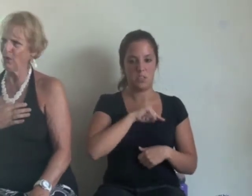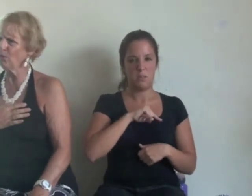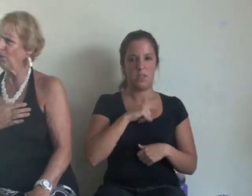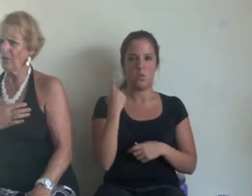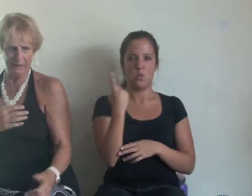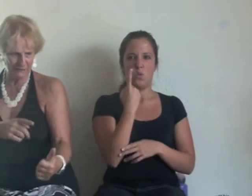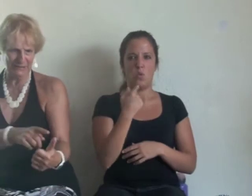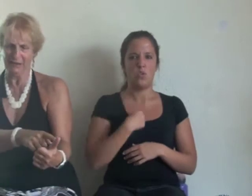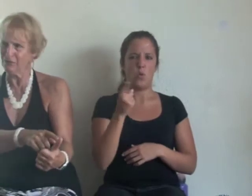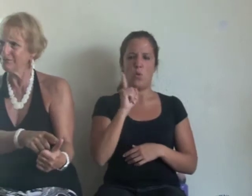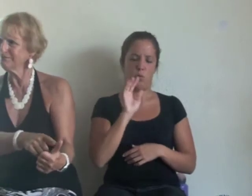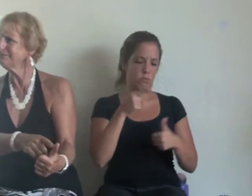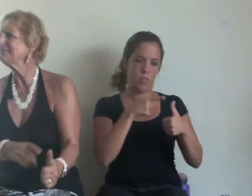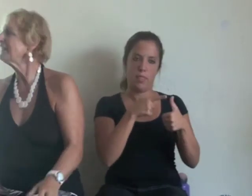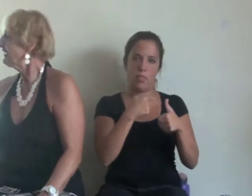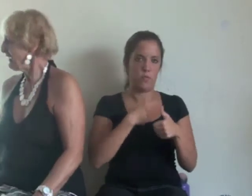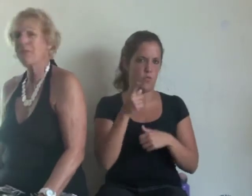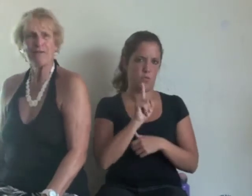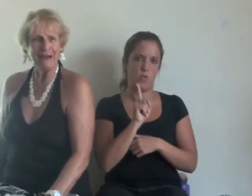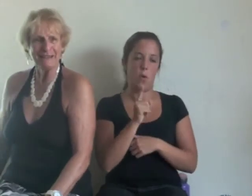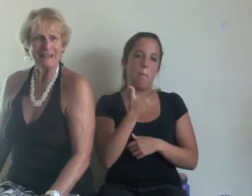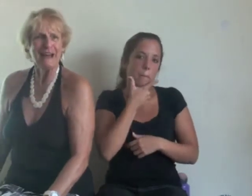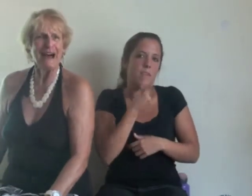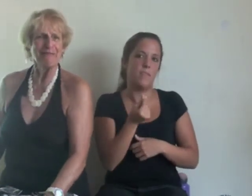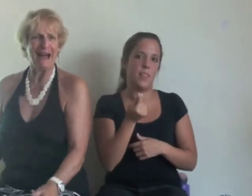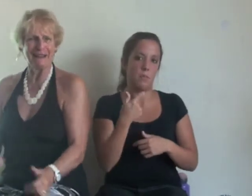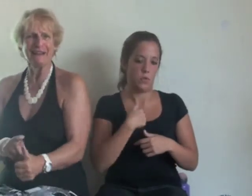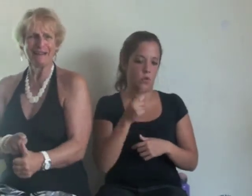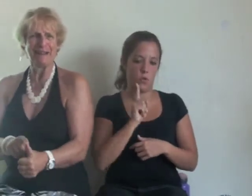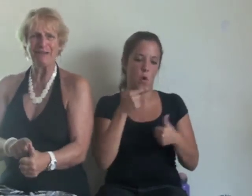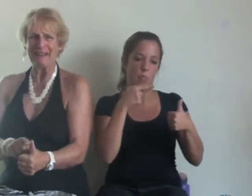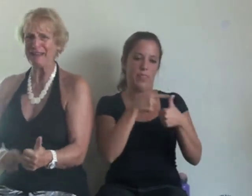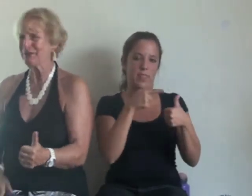no, no, es mi dedo. Es más fácil hablar de mi dedo.